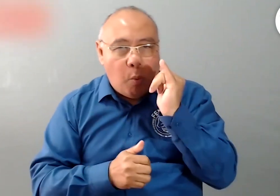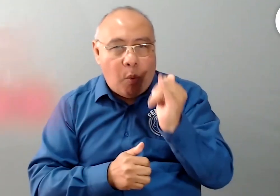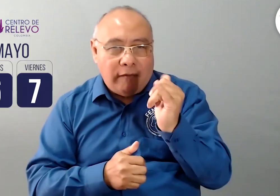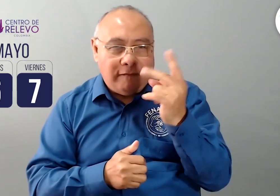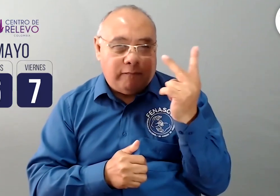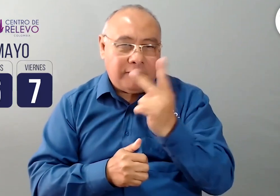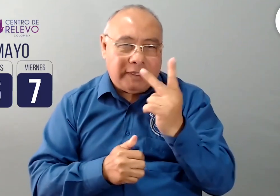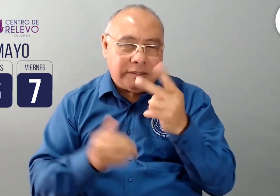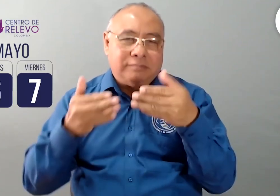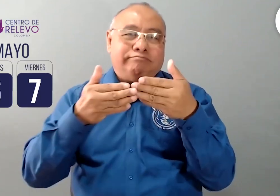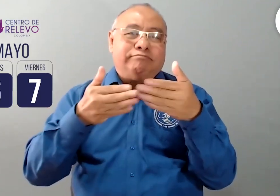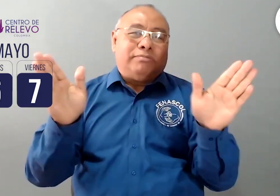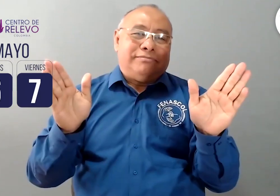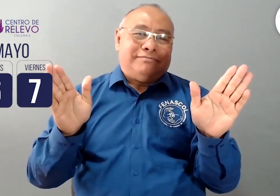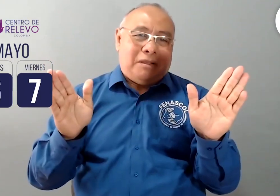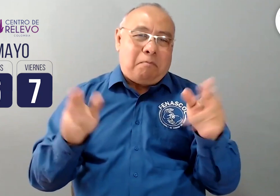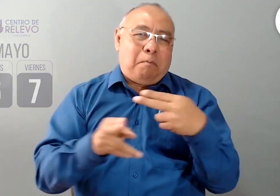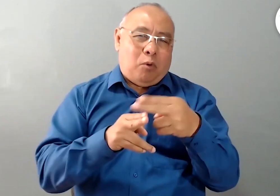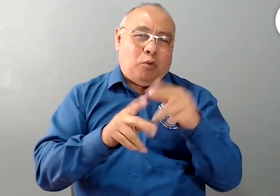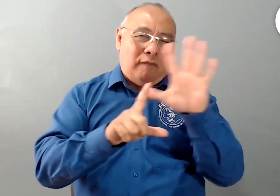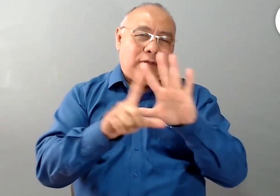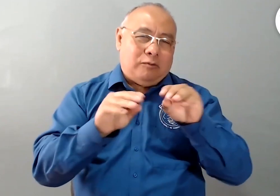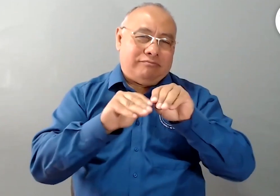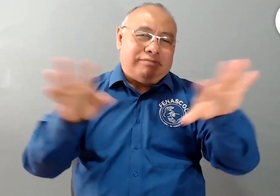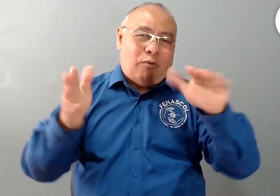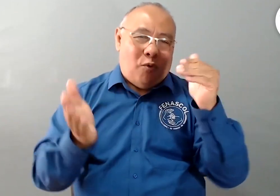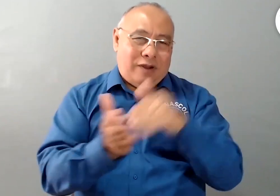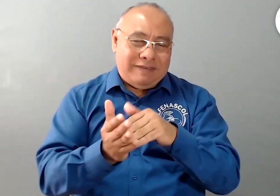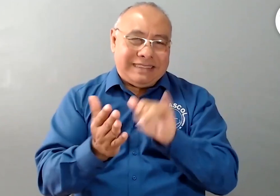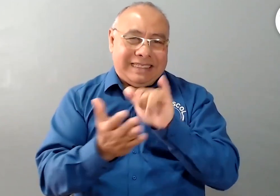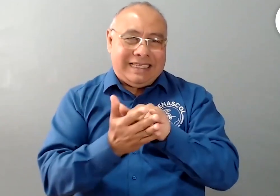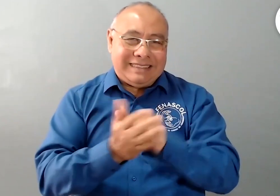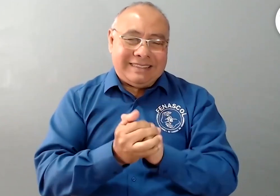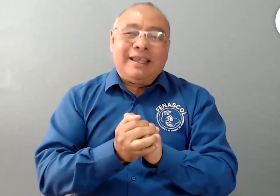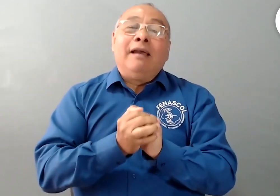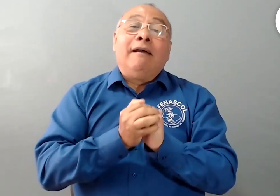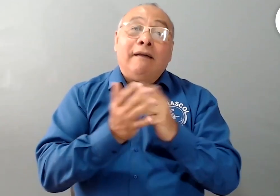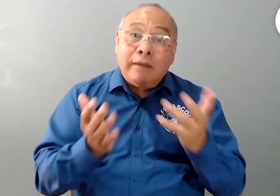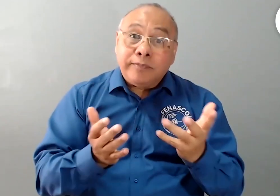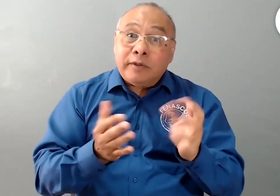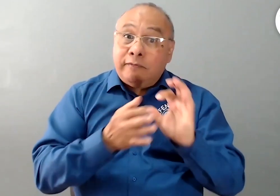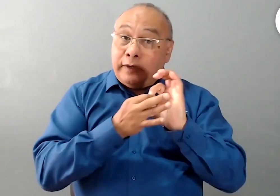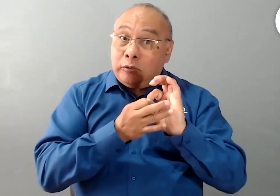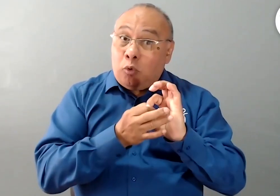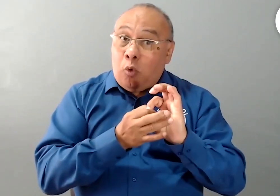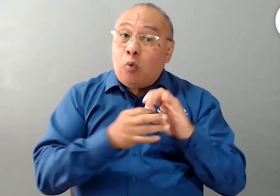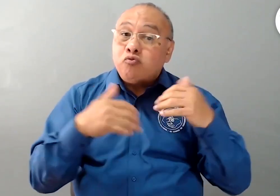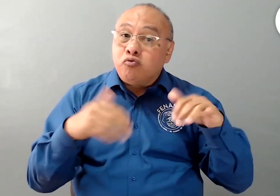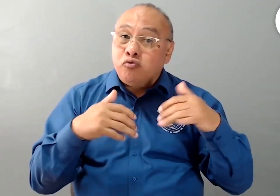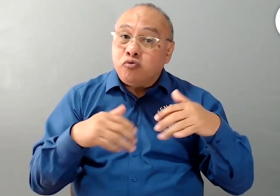podamos abrir nuevamente el Centro Arlevo, lo cual les estaremos informando más adelante. El hecho de que